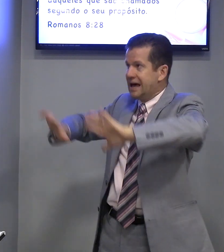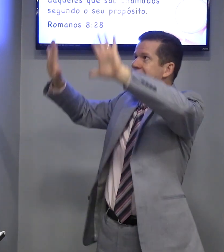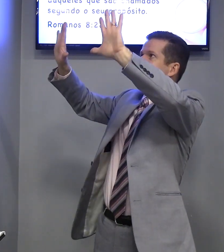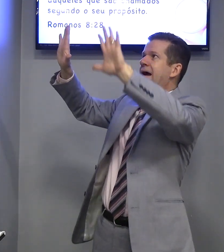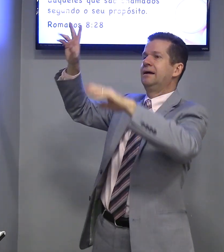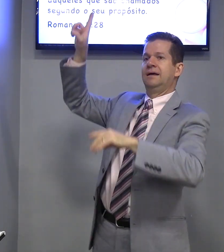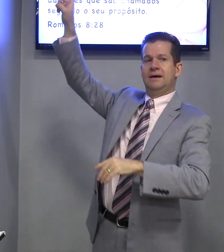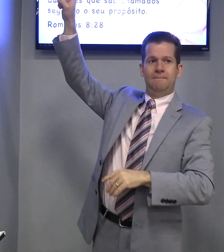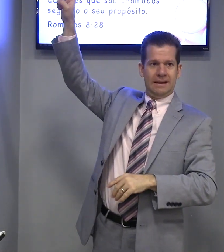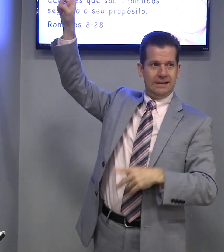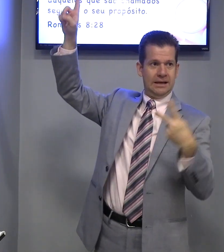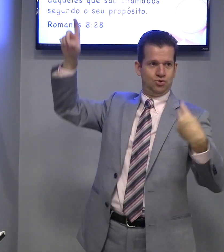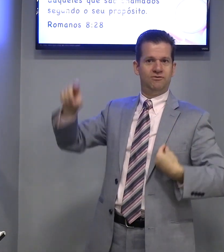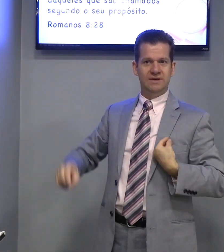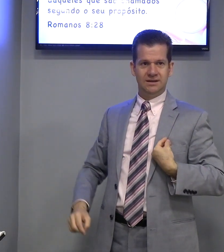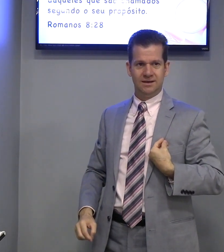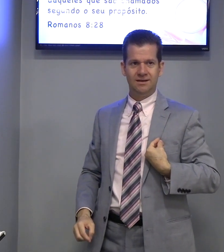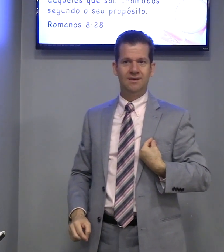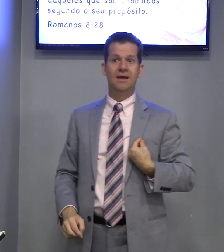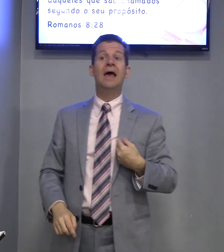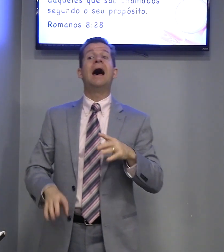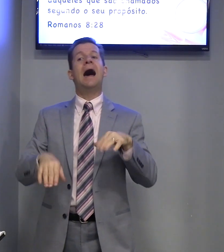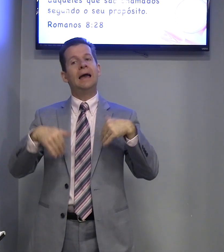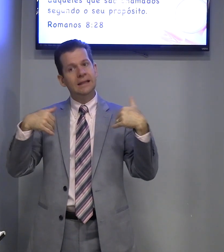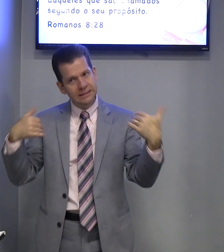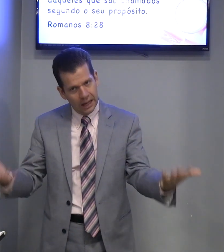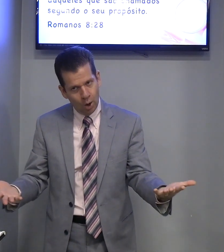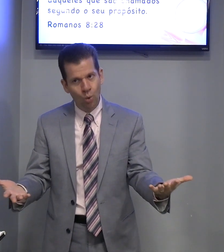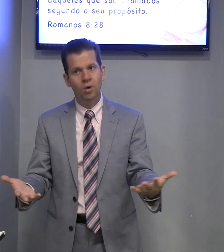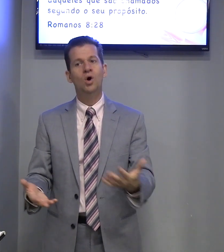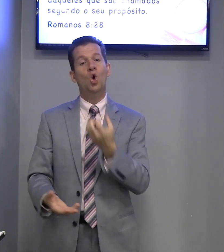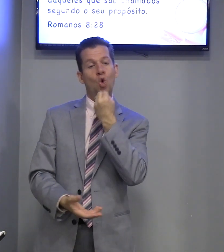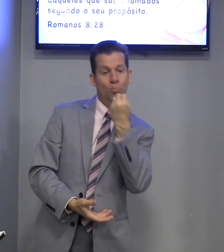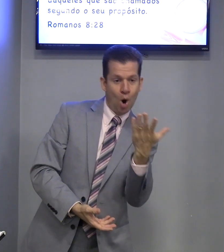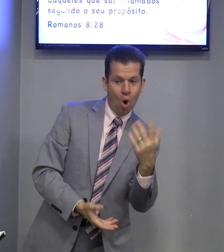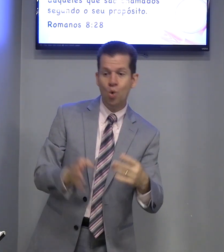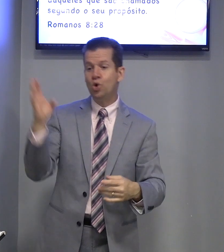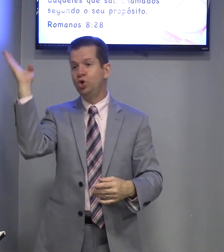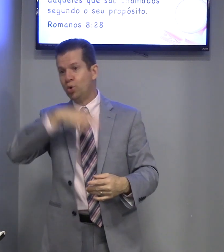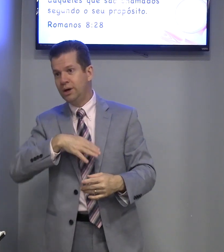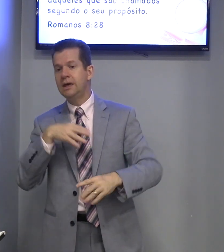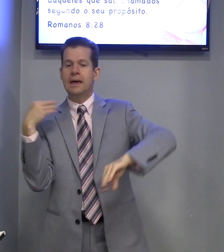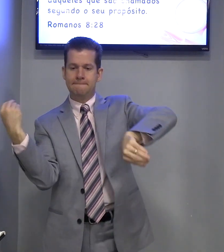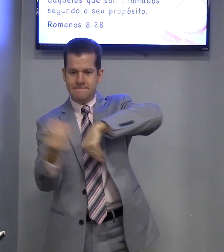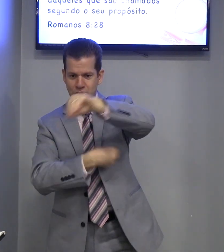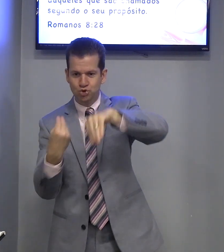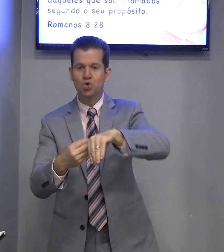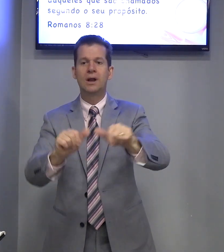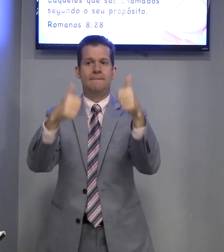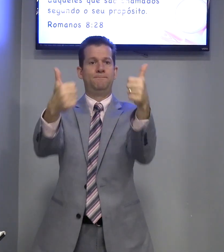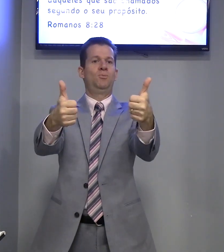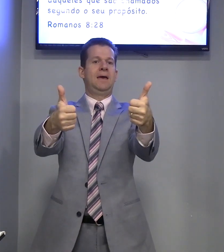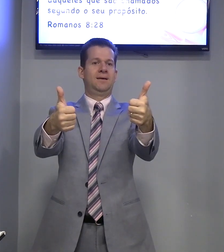Consagrar a sua vida. Aí, então, o bom e o ruim misturam para bem.